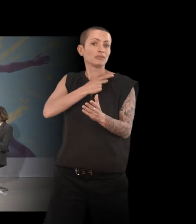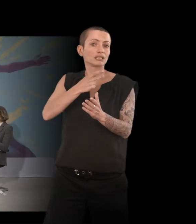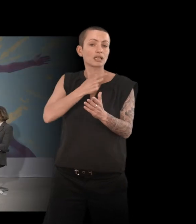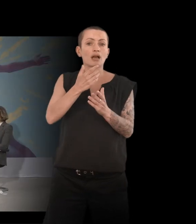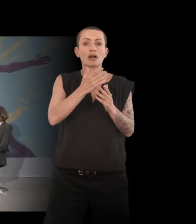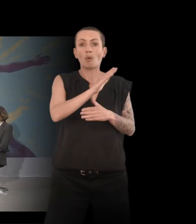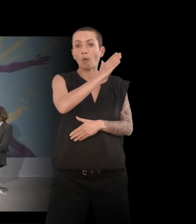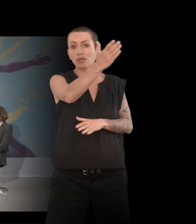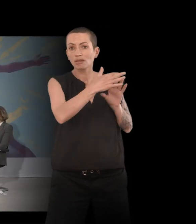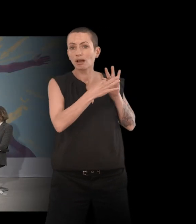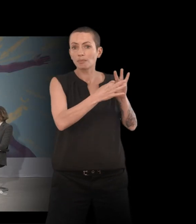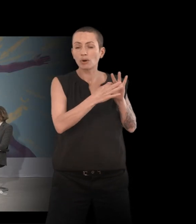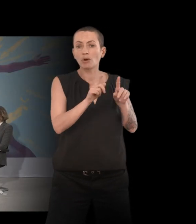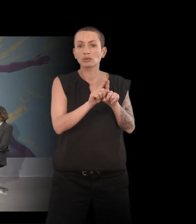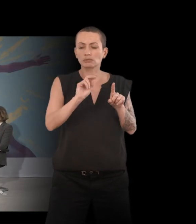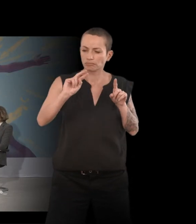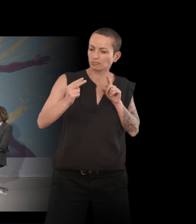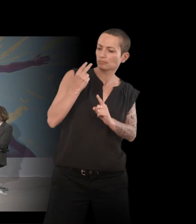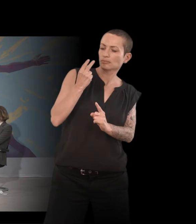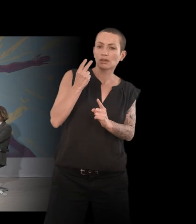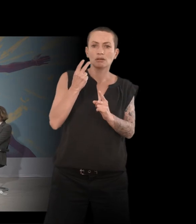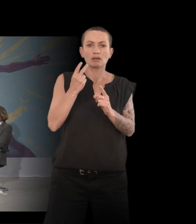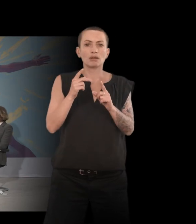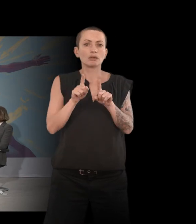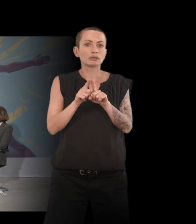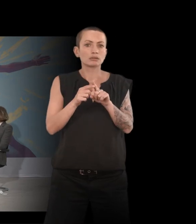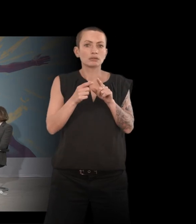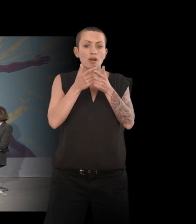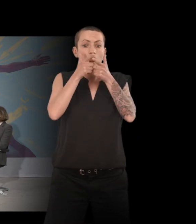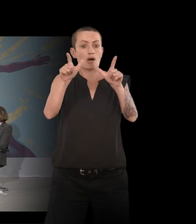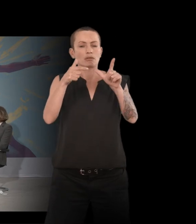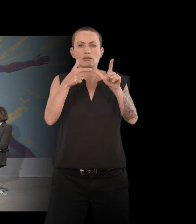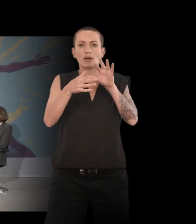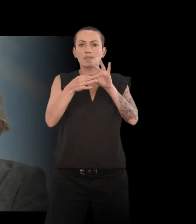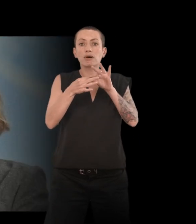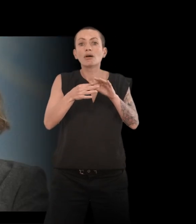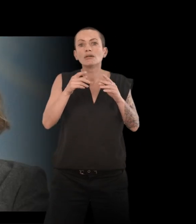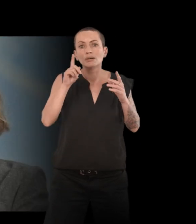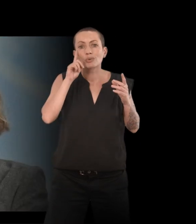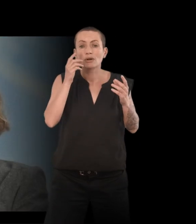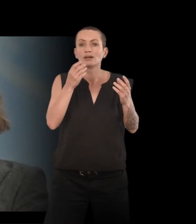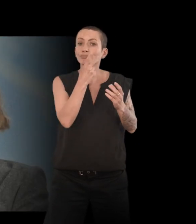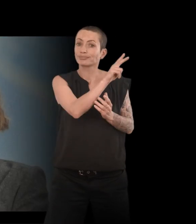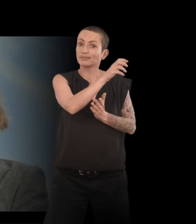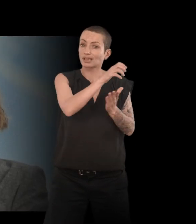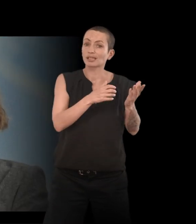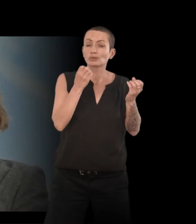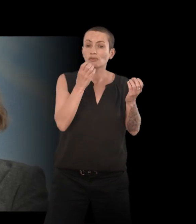le regard qu'on a sur soi, le rapport à la langue, parce qu'il y a plein de réflexions aussi sur les mots dans votre texte. Il y vraiment